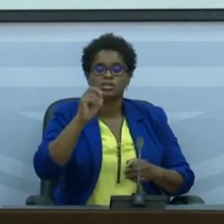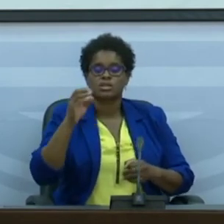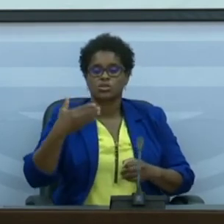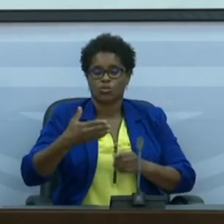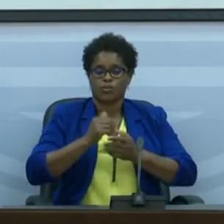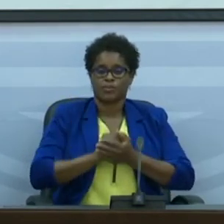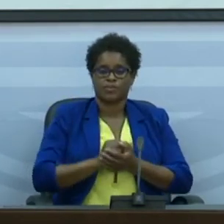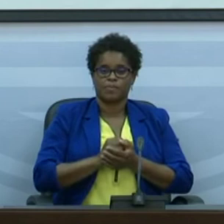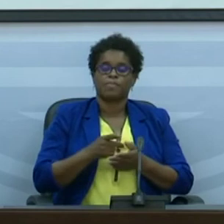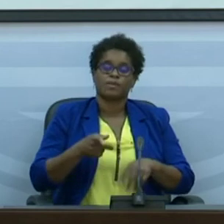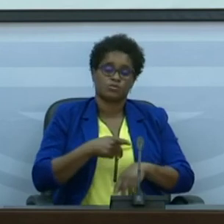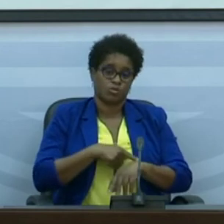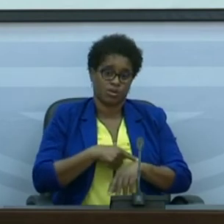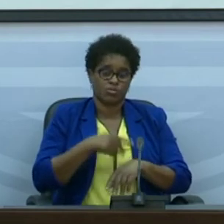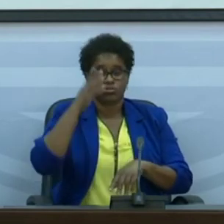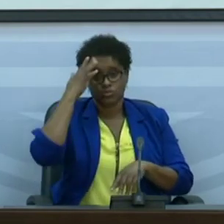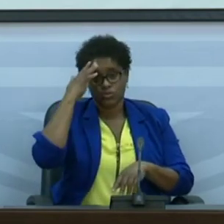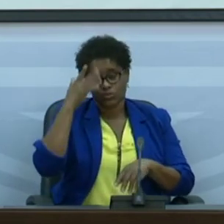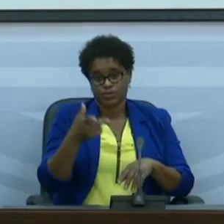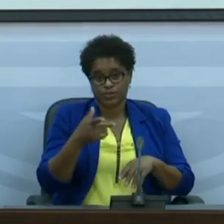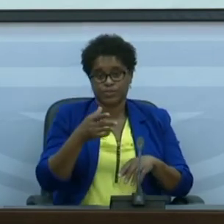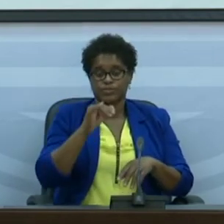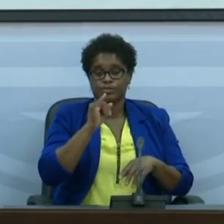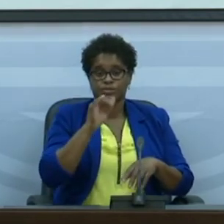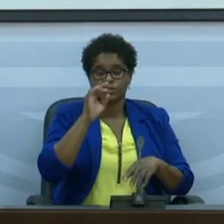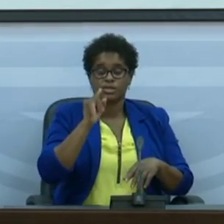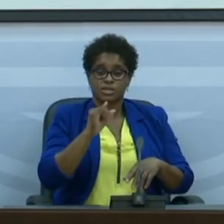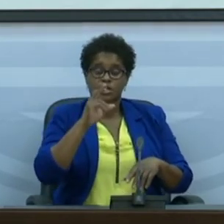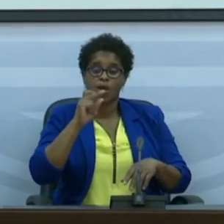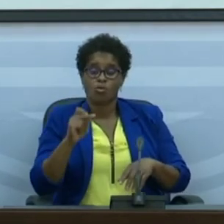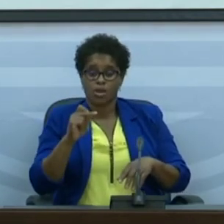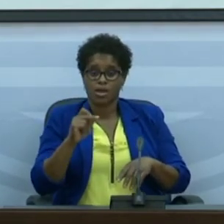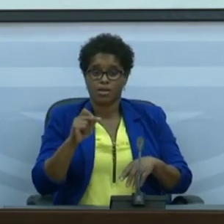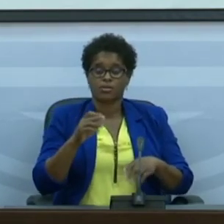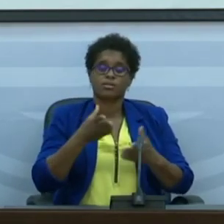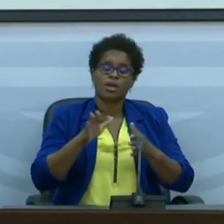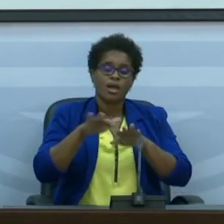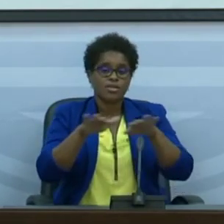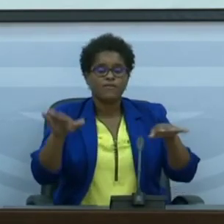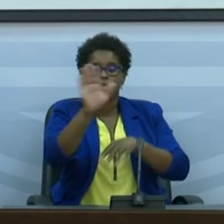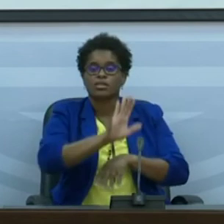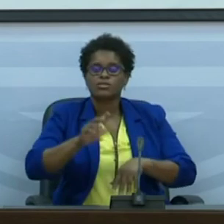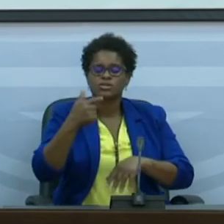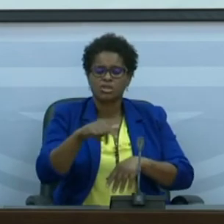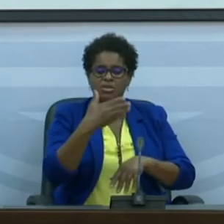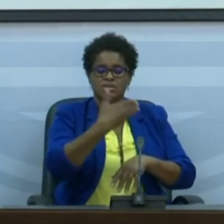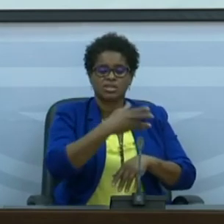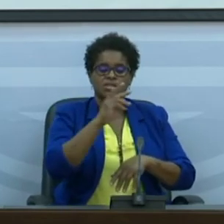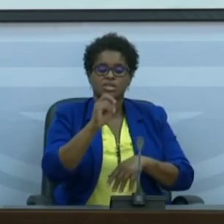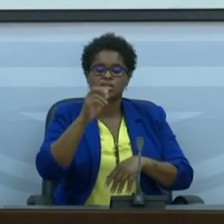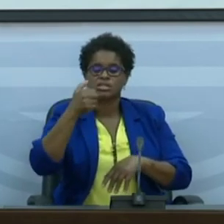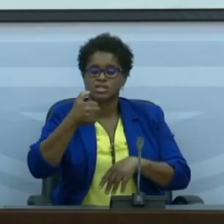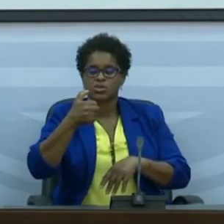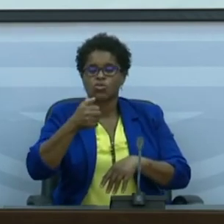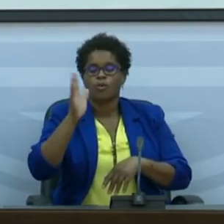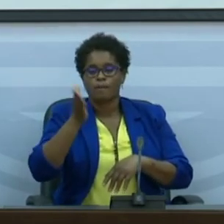Neste momento a taxa de incidência acumulada a nível nacional está em 135 por 100 mil